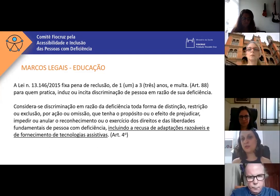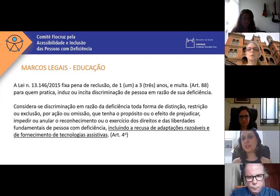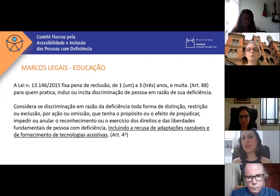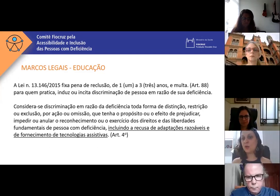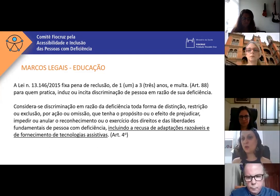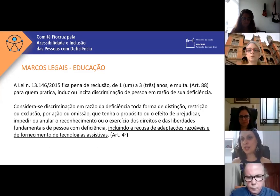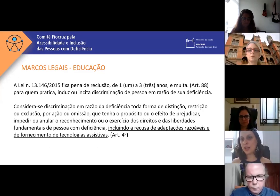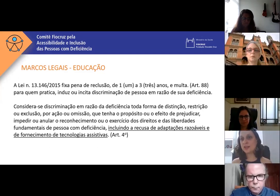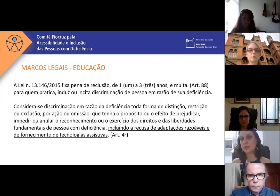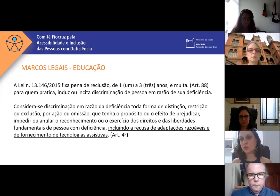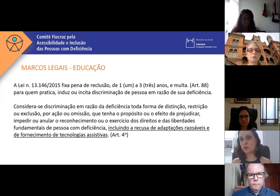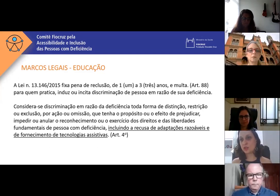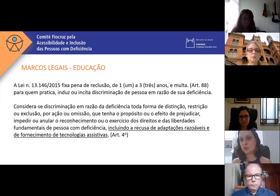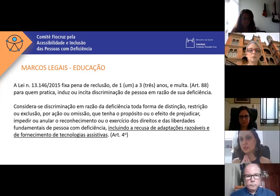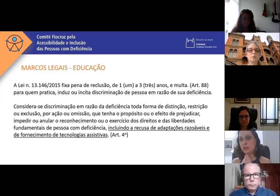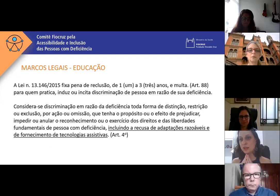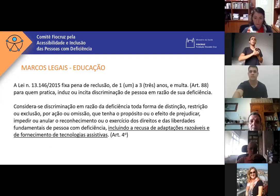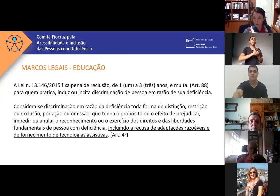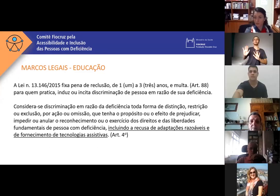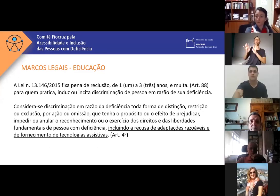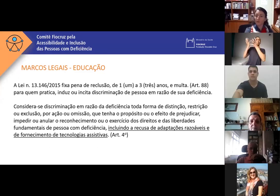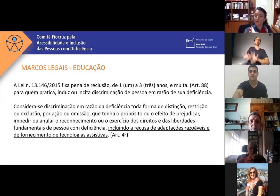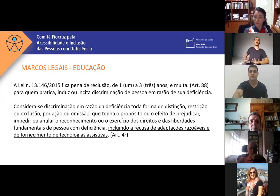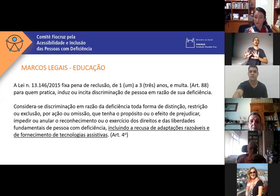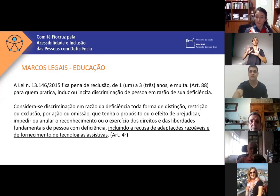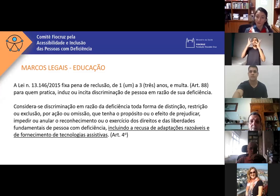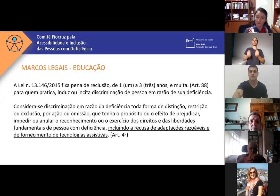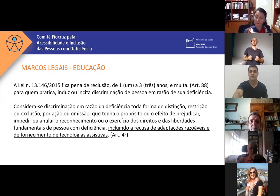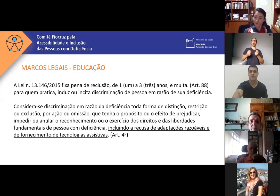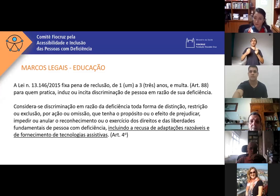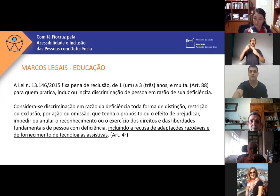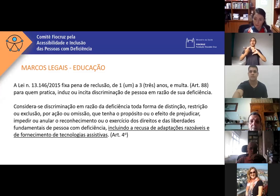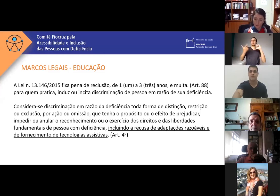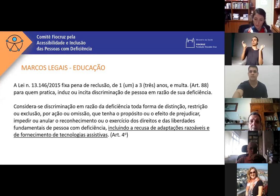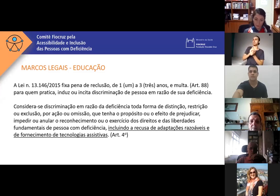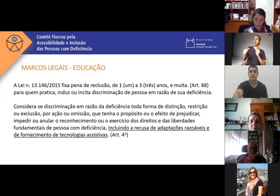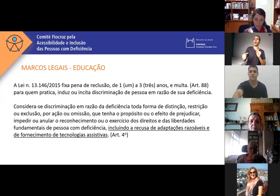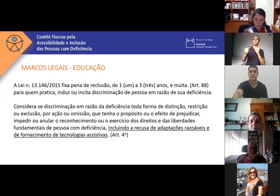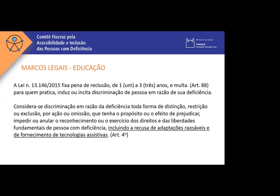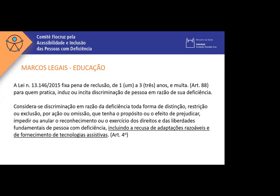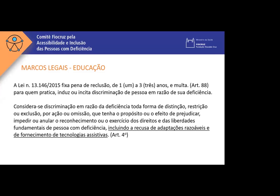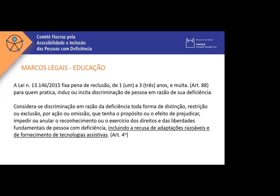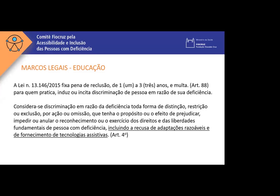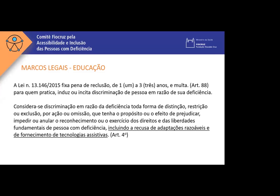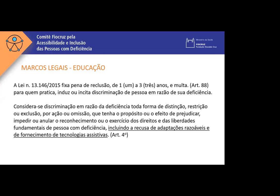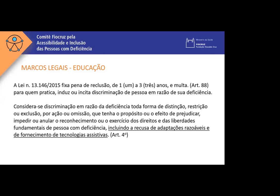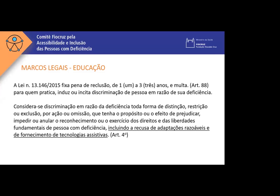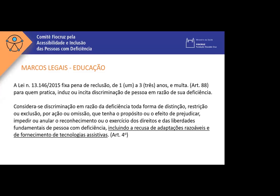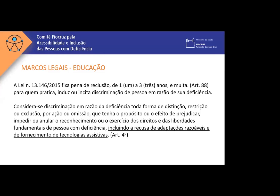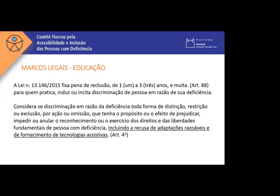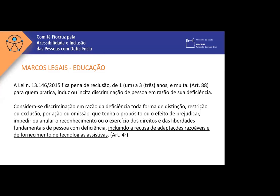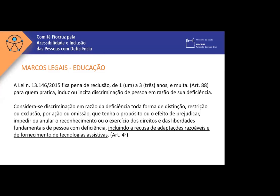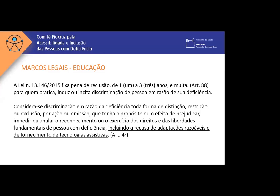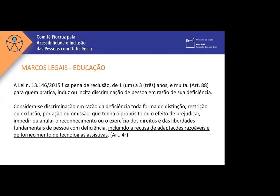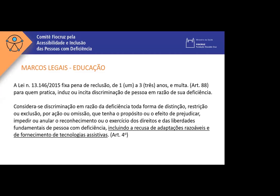inclui você recusar as adaptações que sejam consideradas razoáveis e fornecer tecnologias assistidas. Então a gente tem que estar